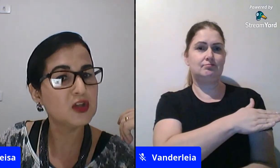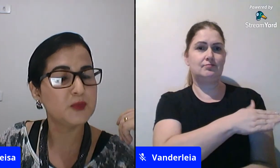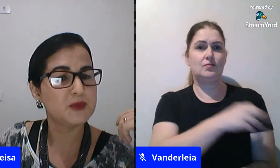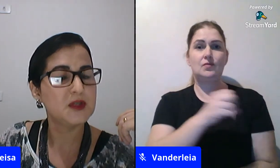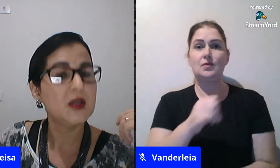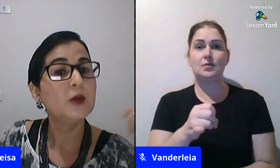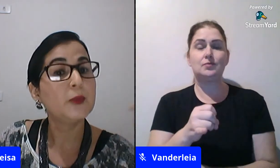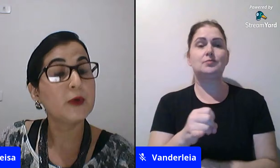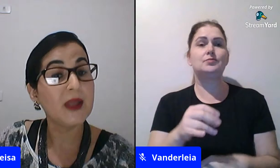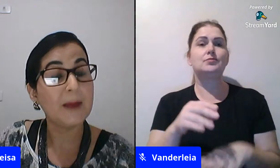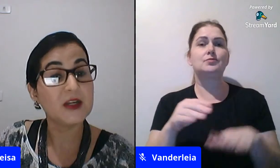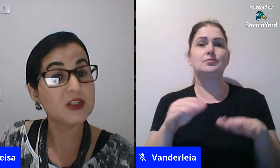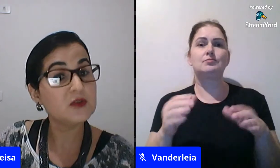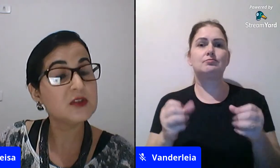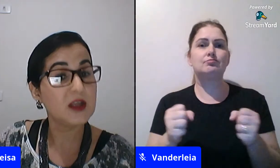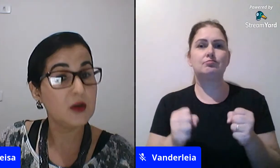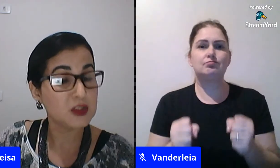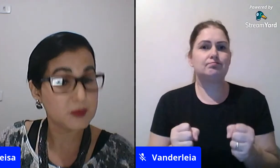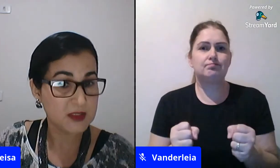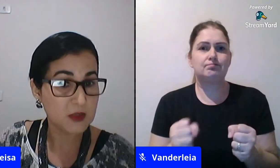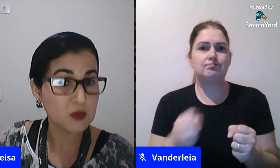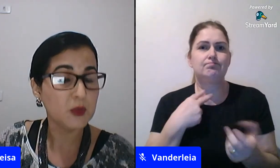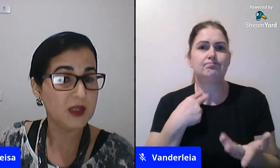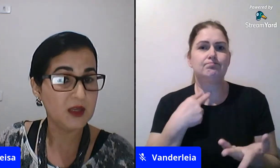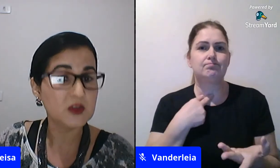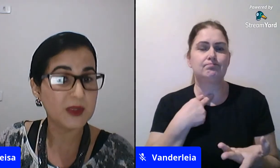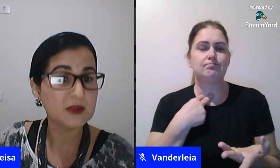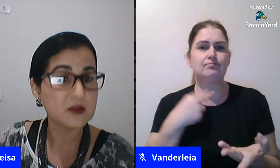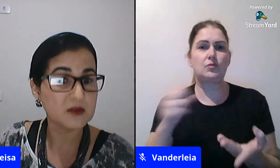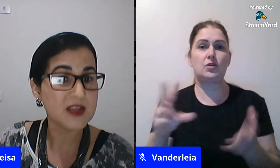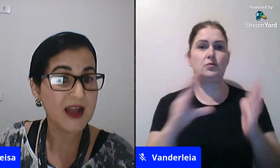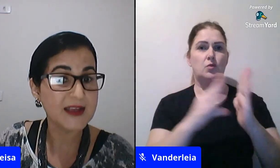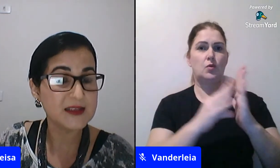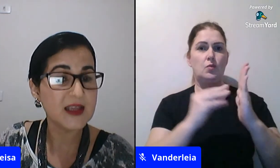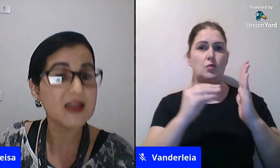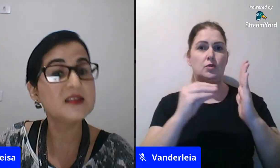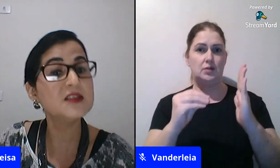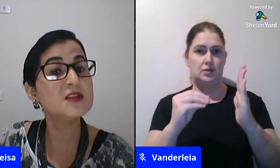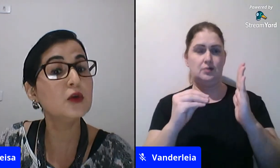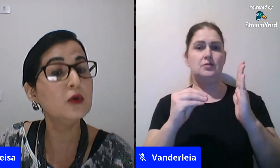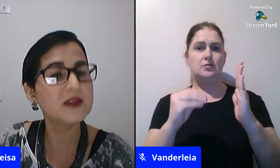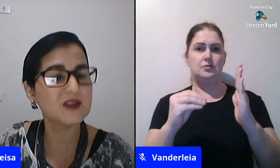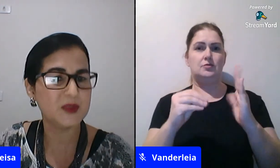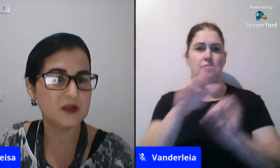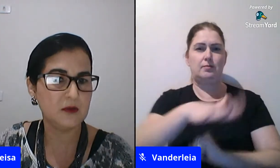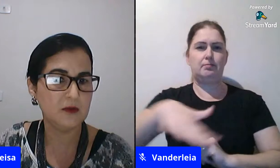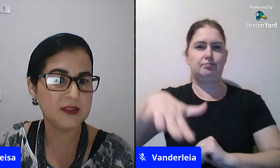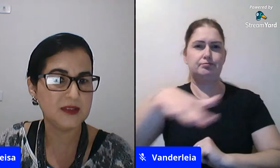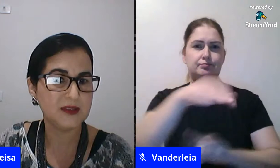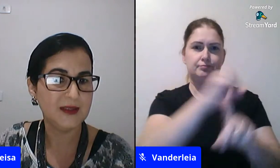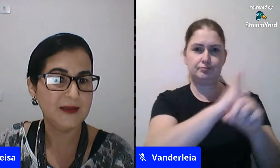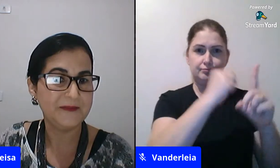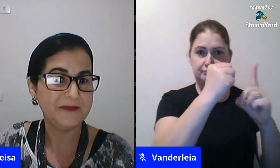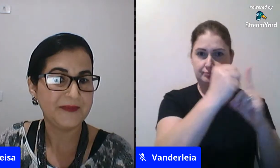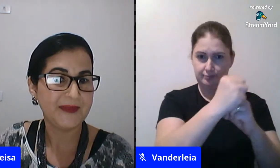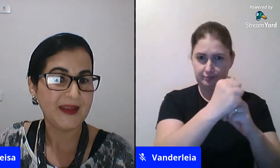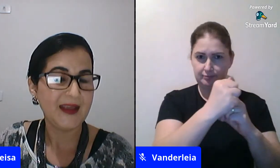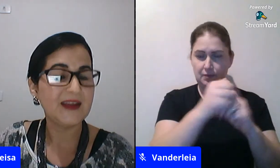estereótipos, porque a partir dos estereótipos, que são os modelos, padrões sociais, eles excluem as pessoas.